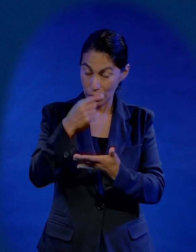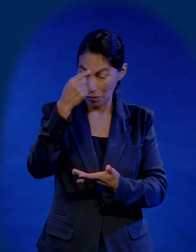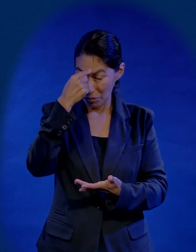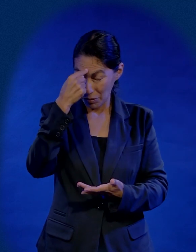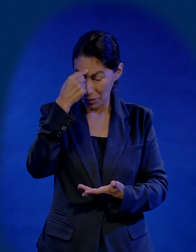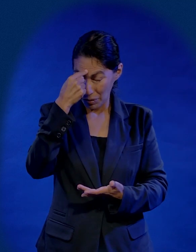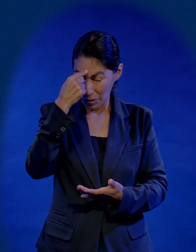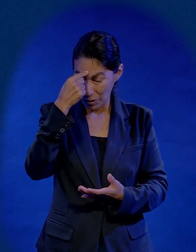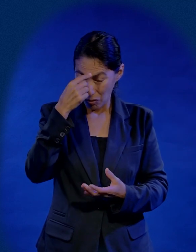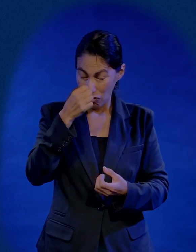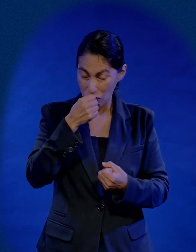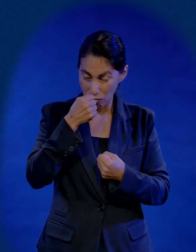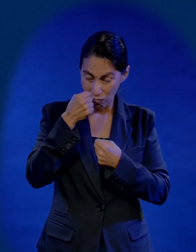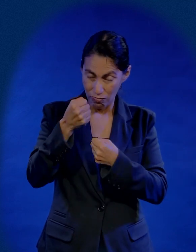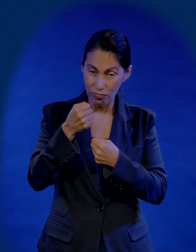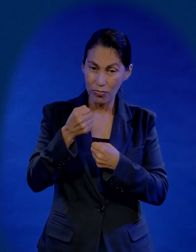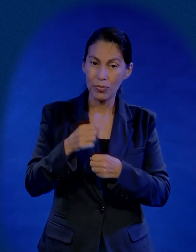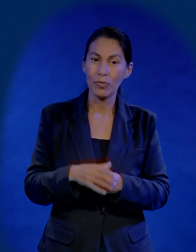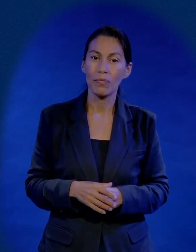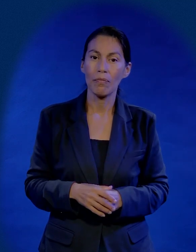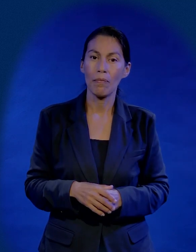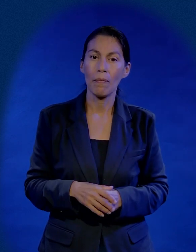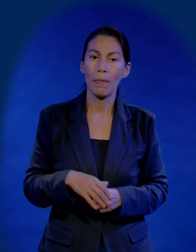mira esto es ayudarte te refuerza en tu cerebro